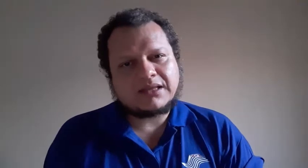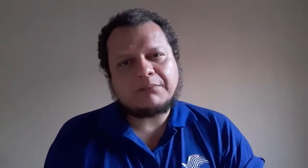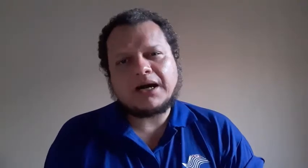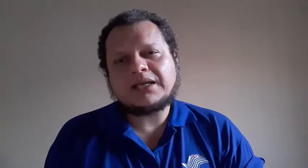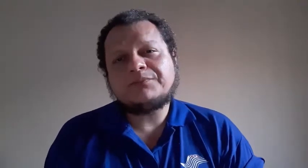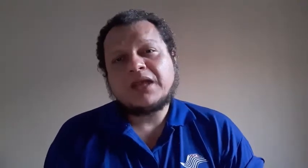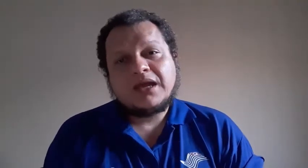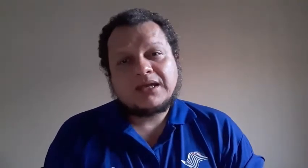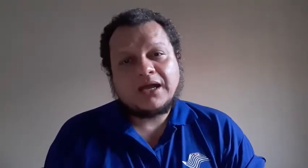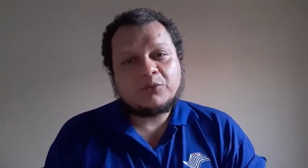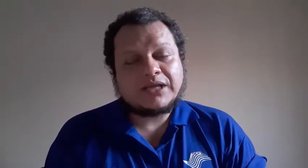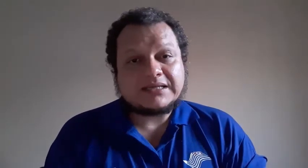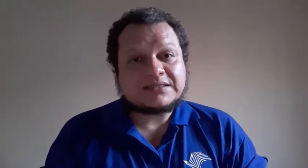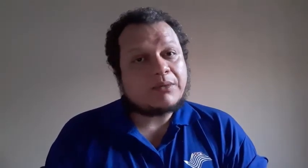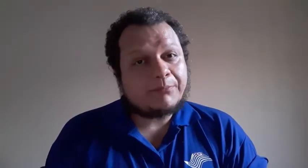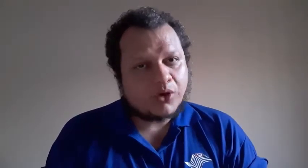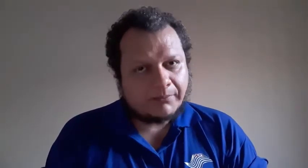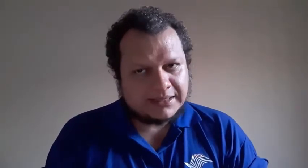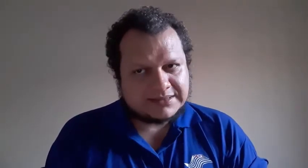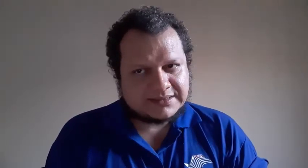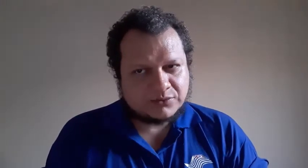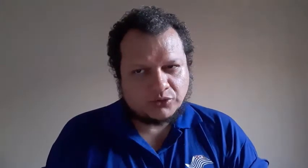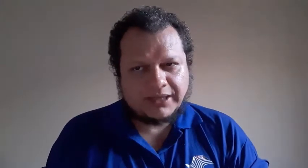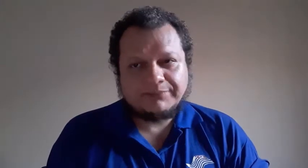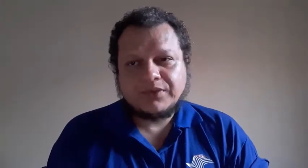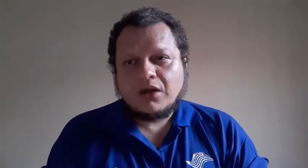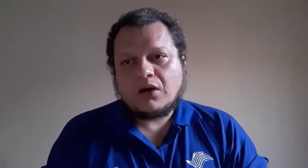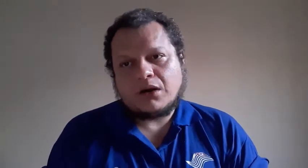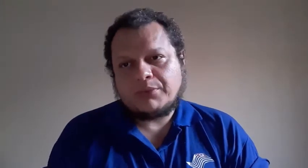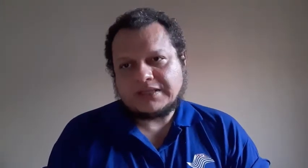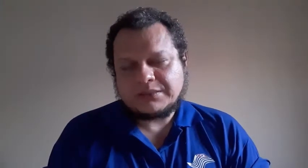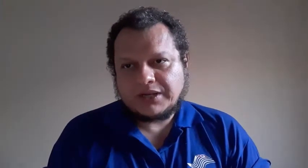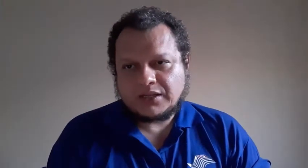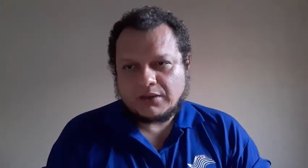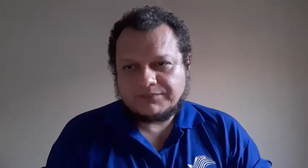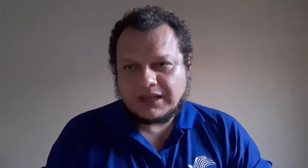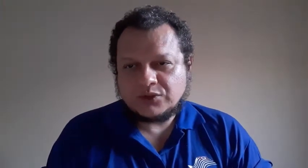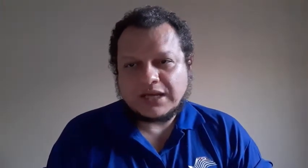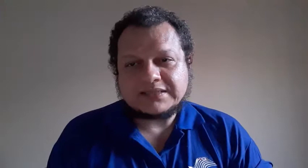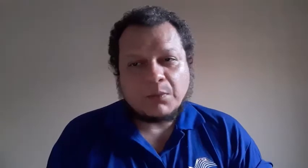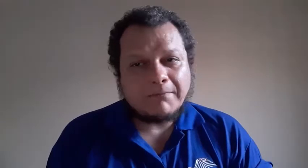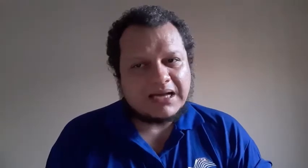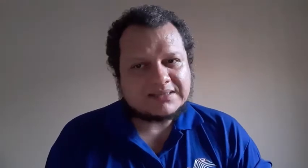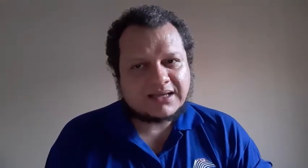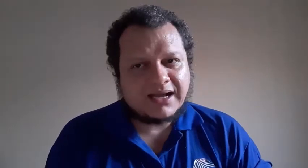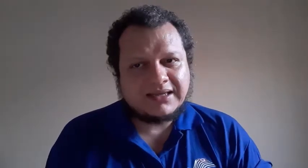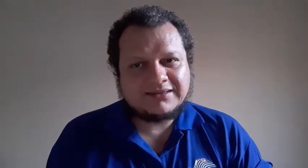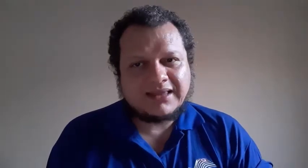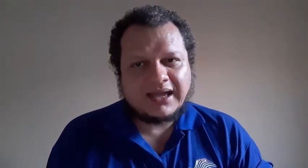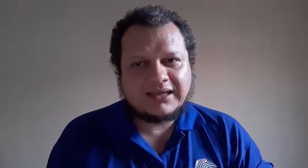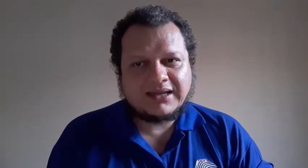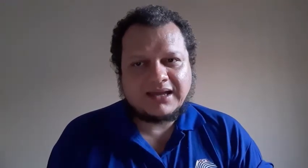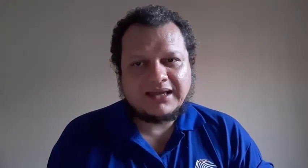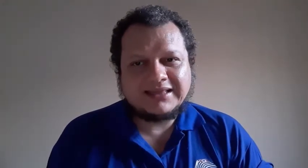trabalham e a remuneração é por mês, tudo bem? Ó, por exemplo aqui, Educação básica e técnica e